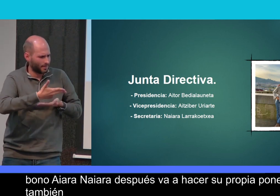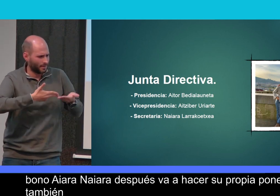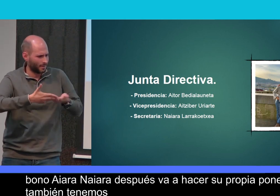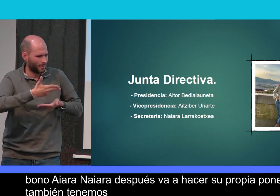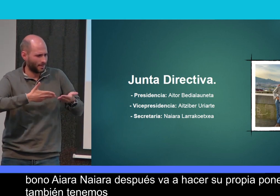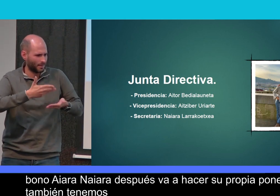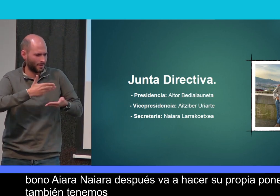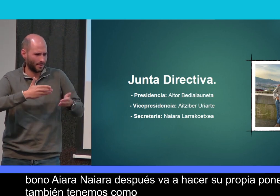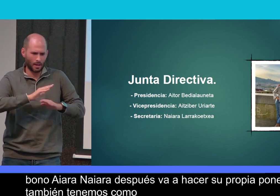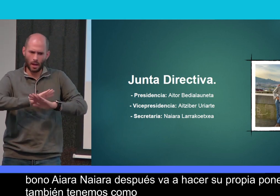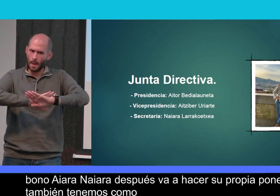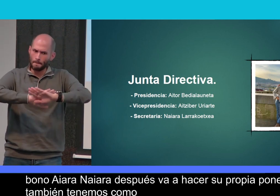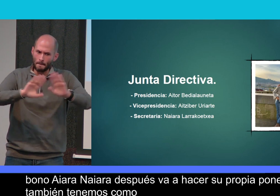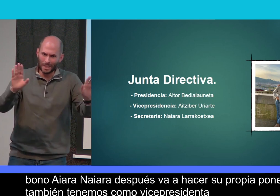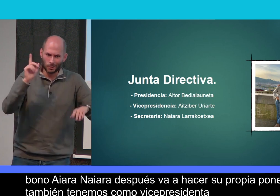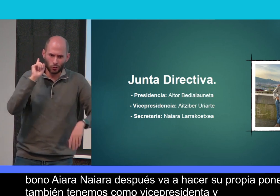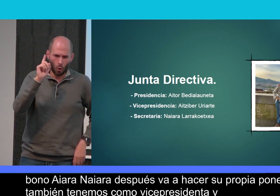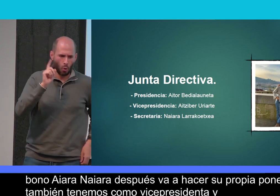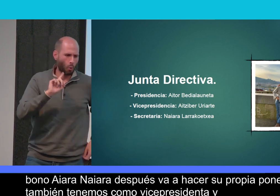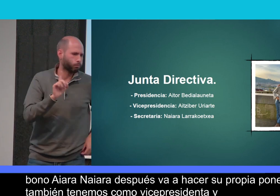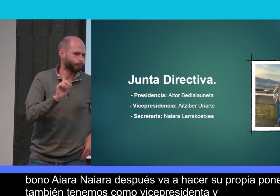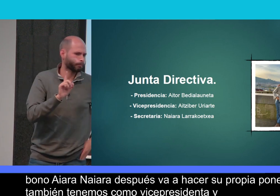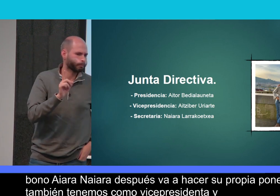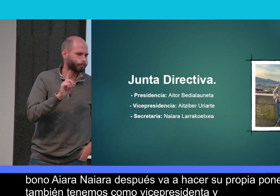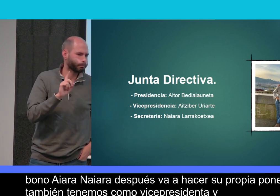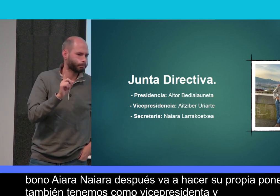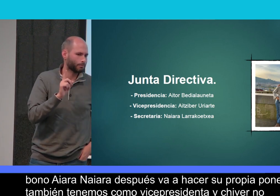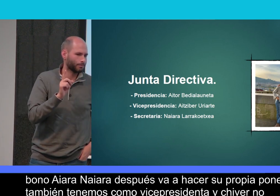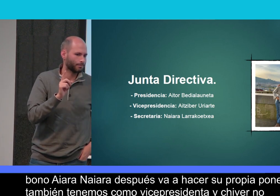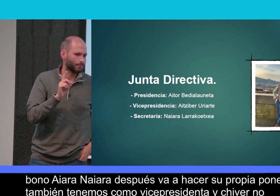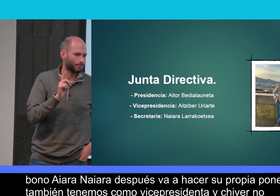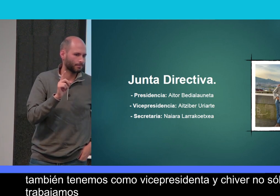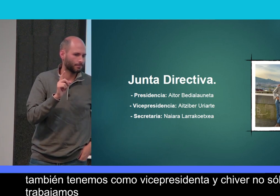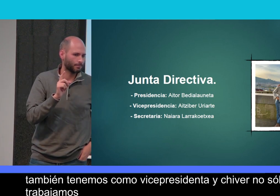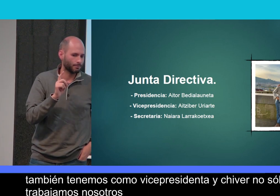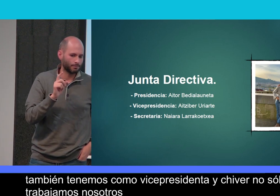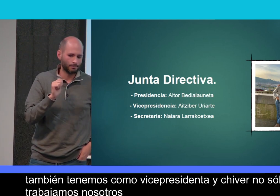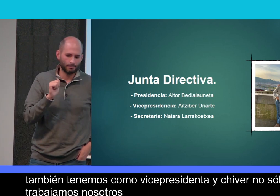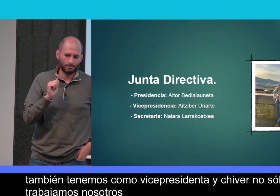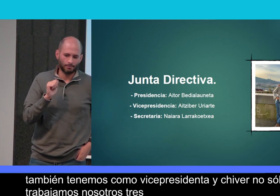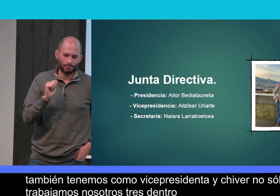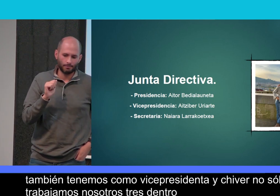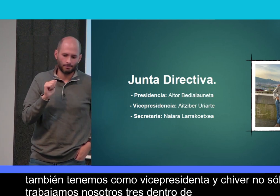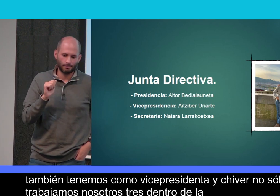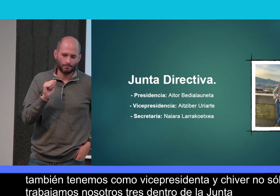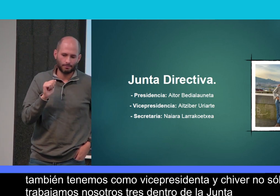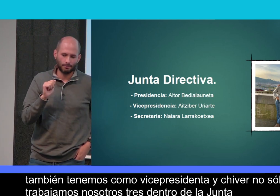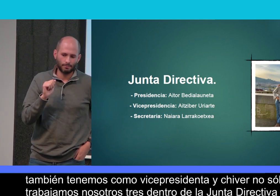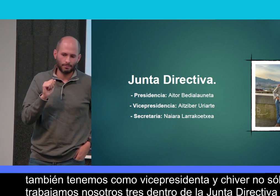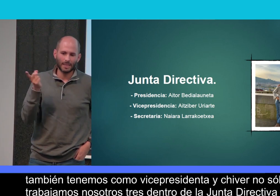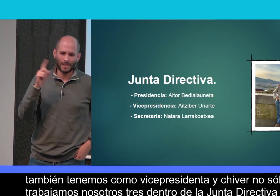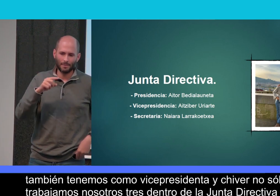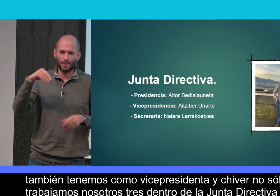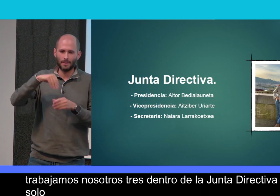vicepresidenta ICHIBER. No solo trabajamos nosotros tres dentro de la Junta Directiva, no solo somos nosotros tres.